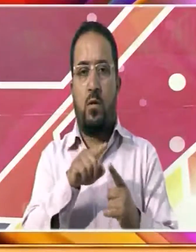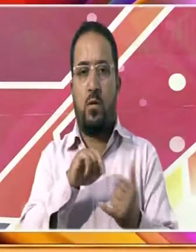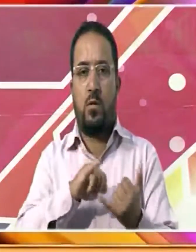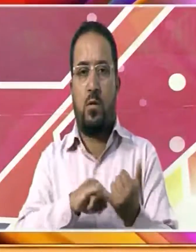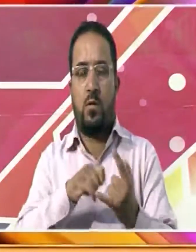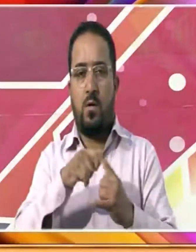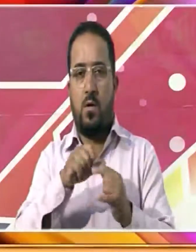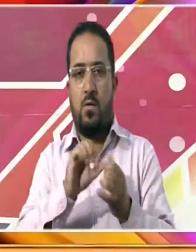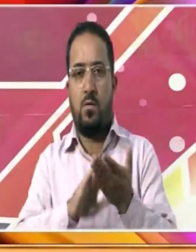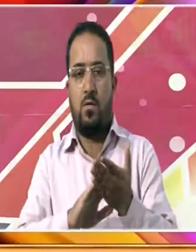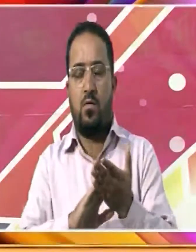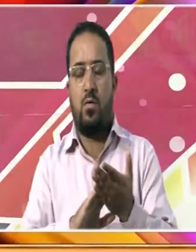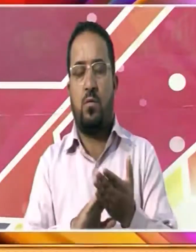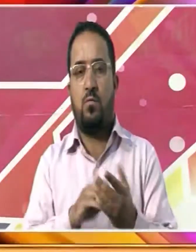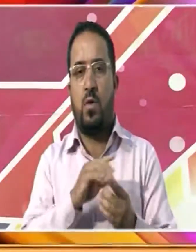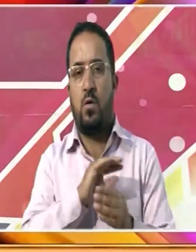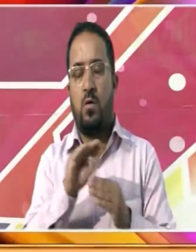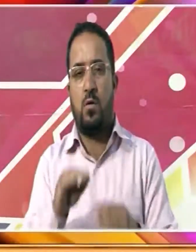میں دائمی امن امان